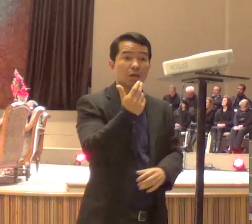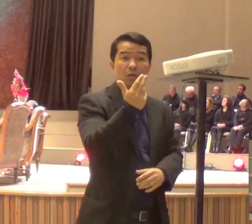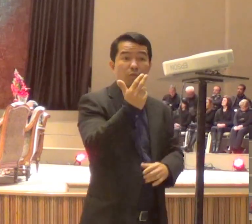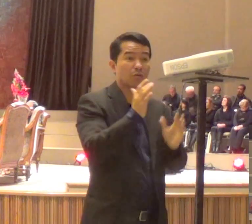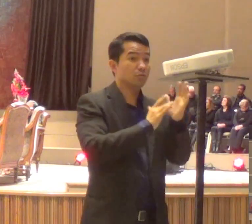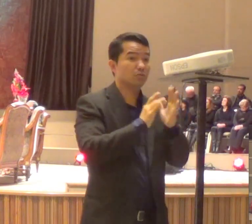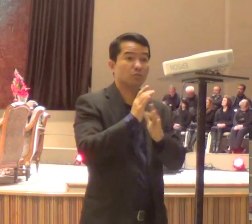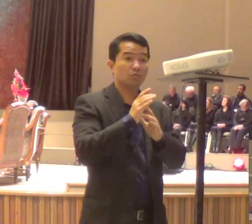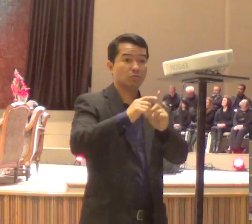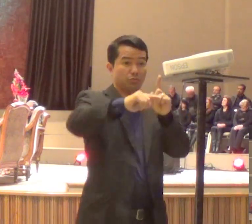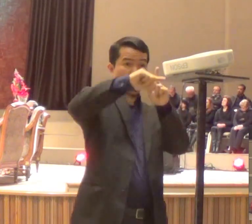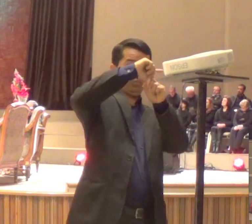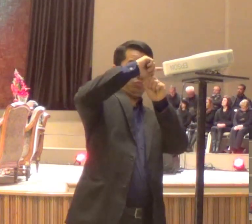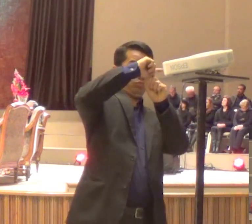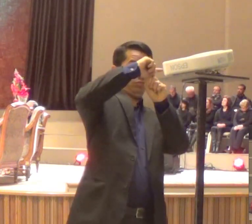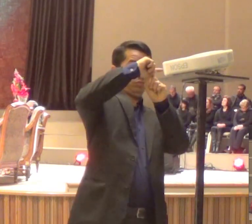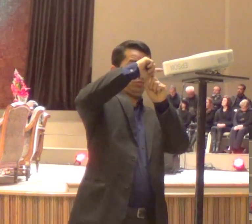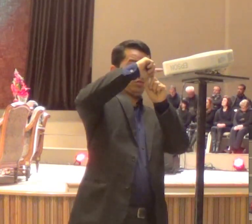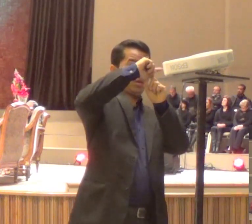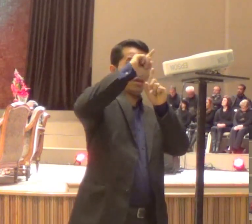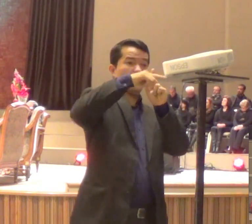então me crucifica, de cabeça para baixo,